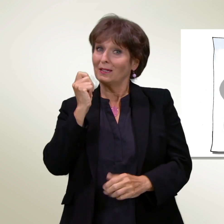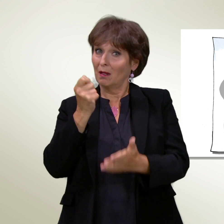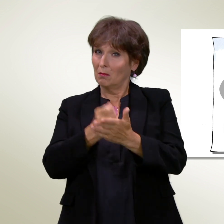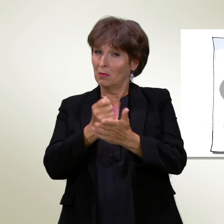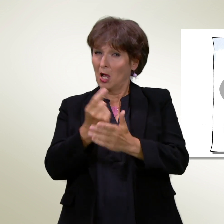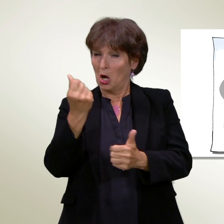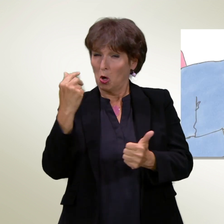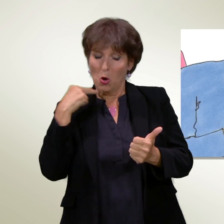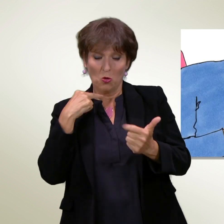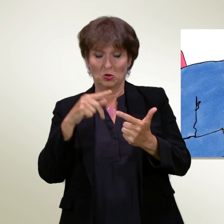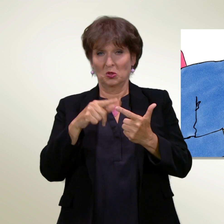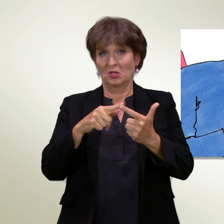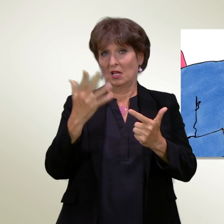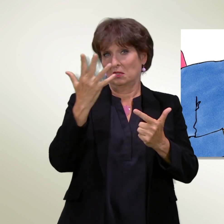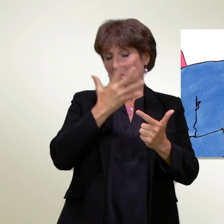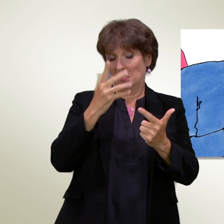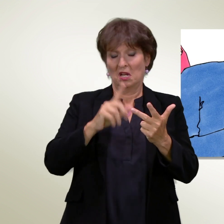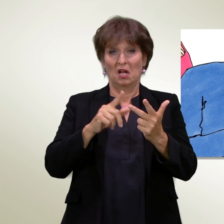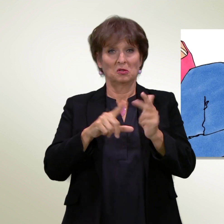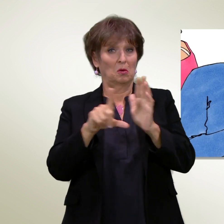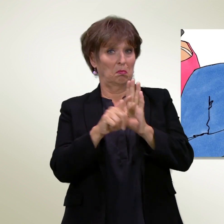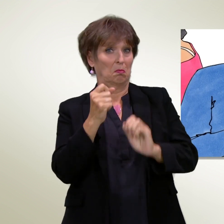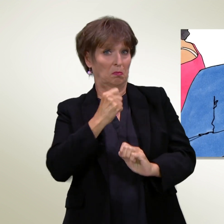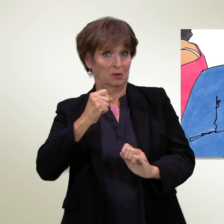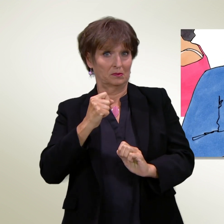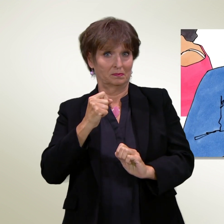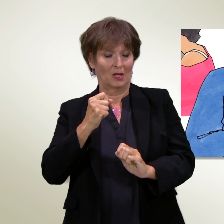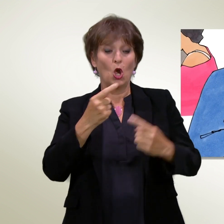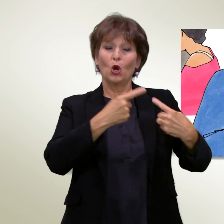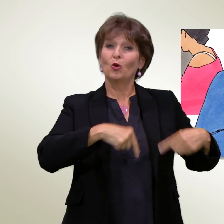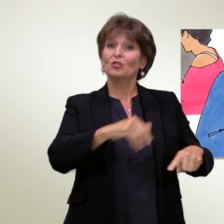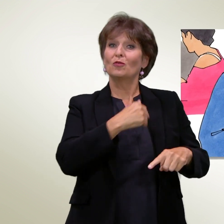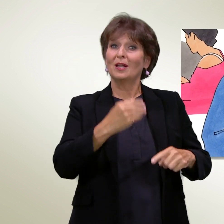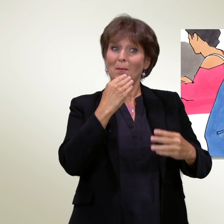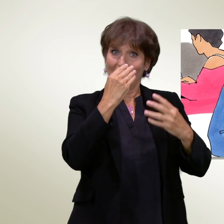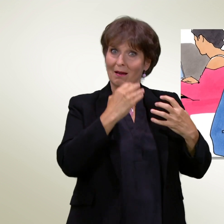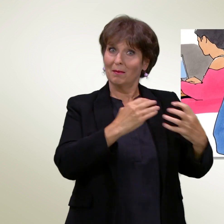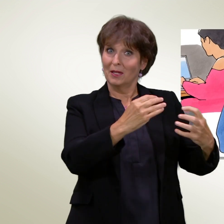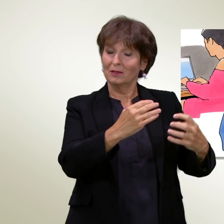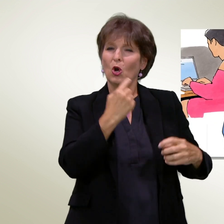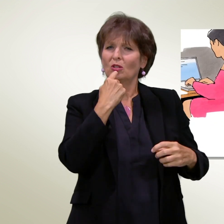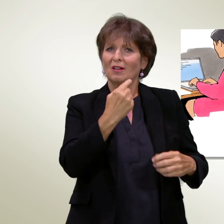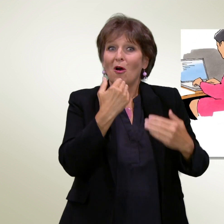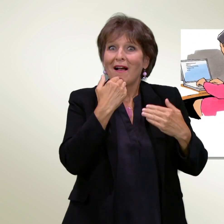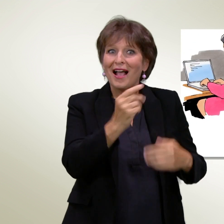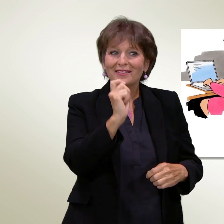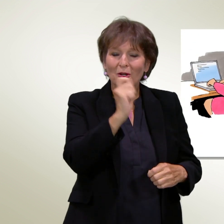abusivo. Secondo il Consiglio federale e il Parlamento, invece, grazie al congedo, i papà potrebbero partecipare più